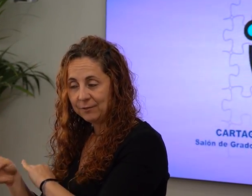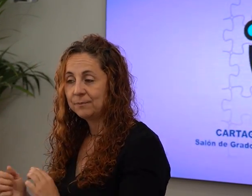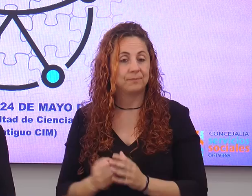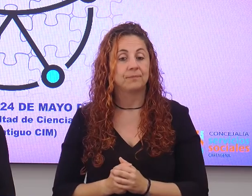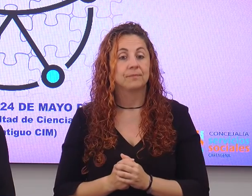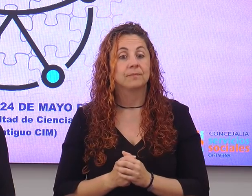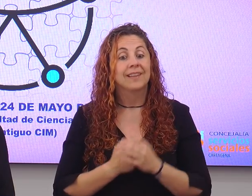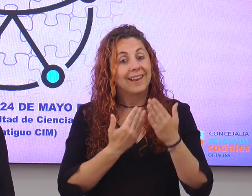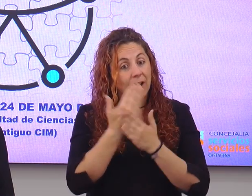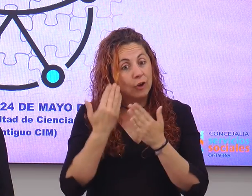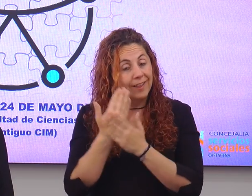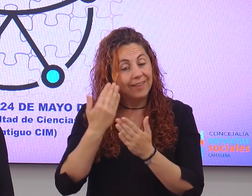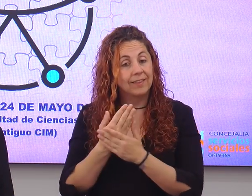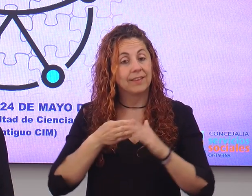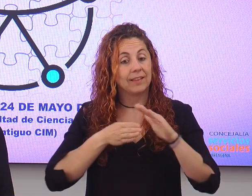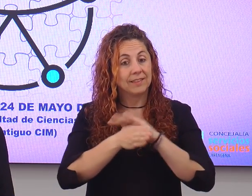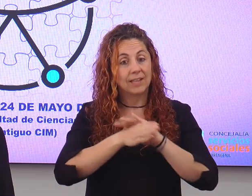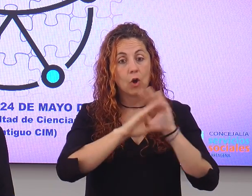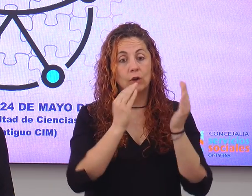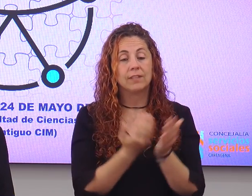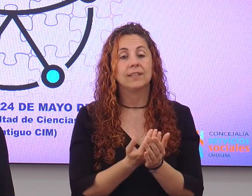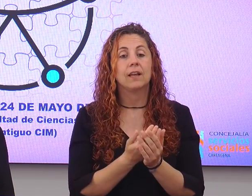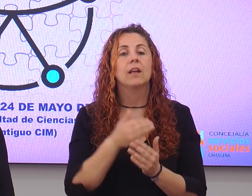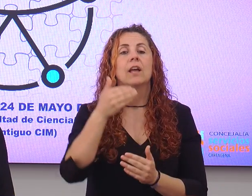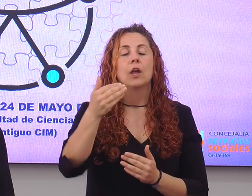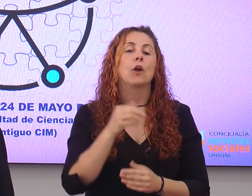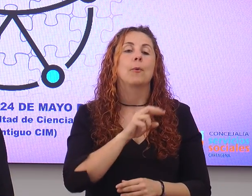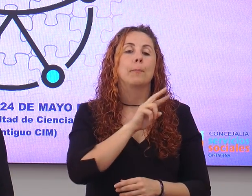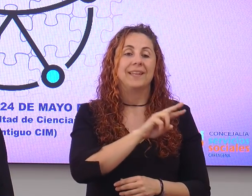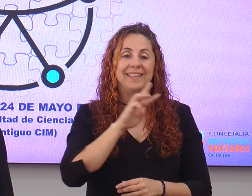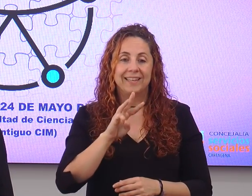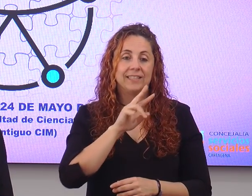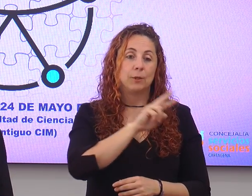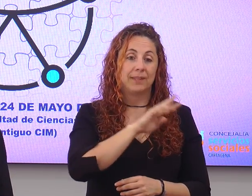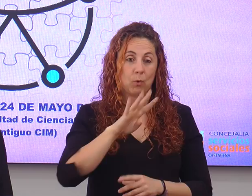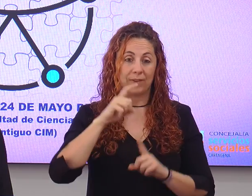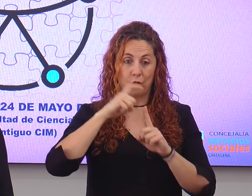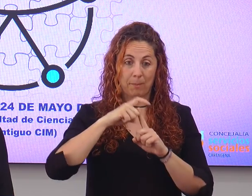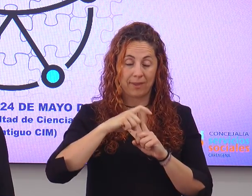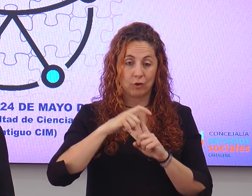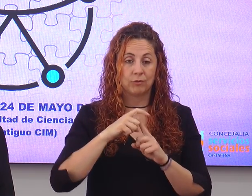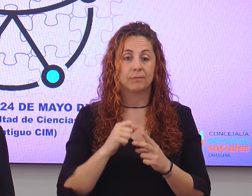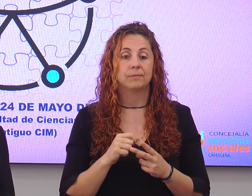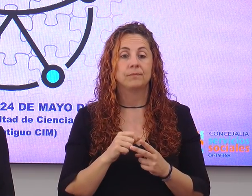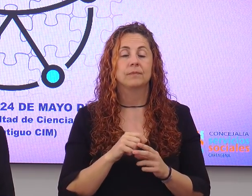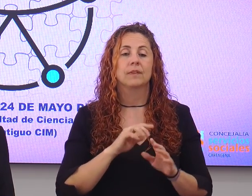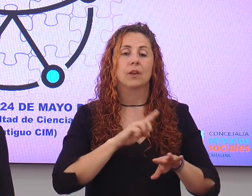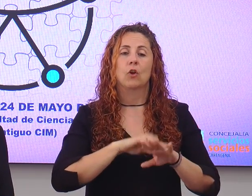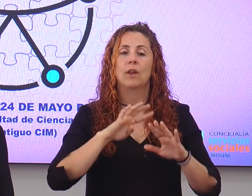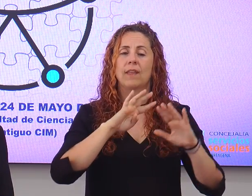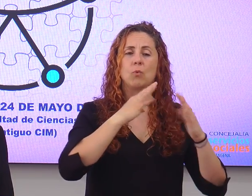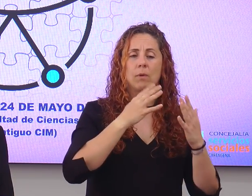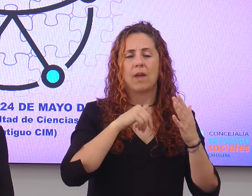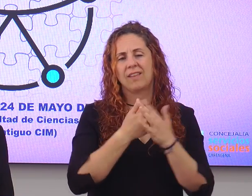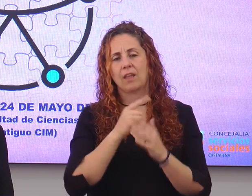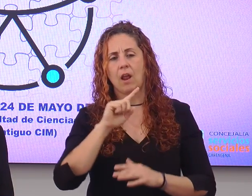Las jornadas de accesibilidad universal se van a celebrar los días 23 y 24 de mayo, de 9 a 1